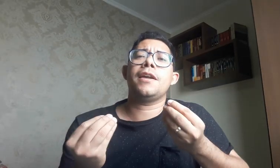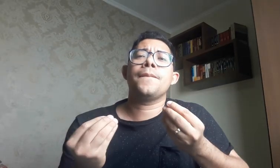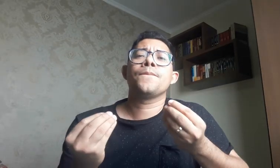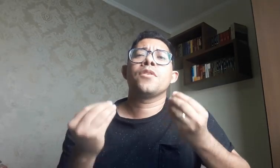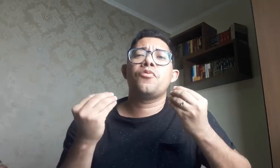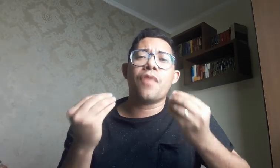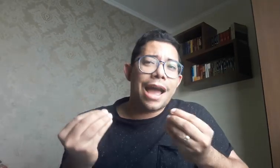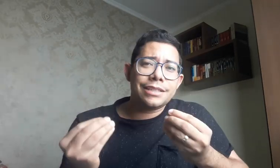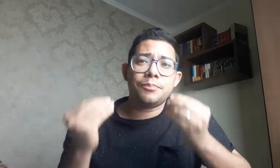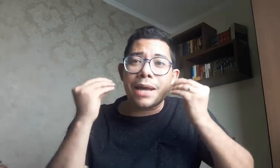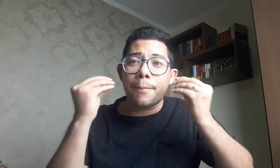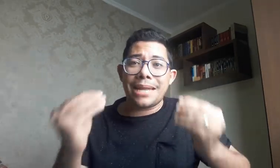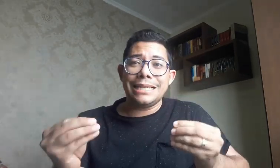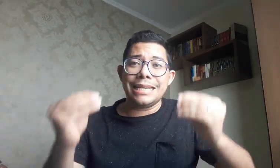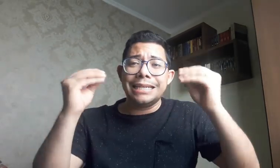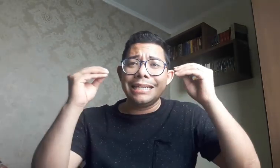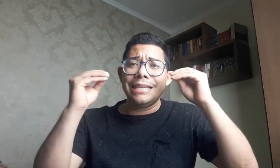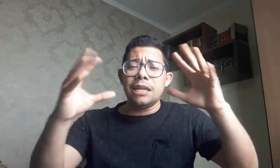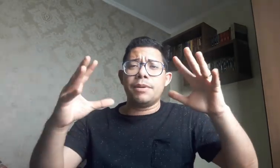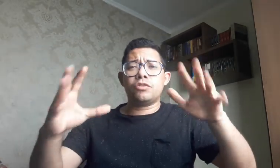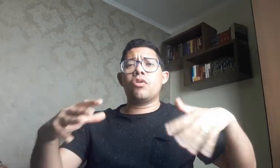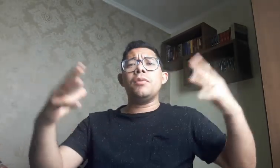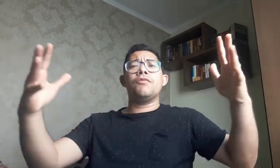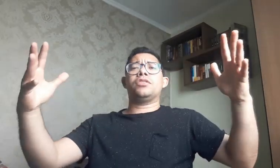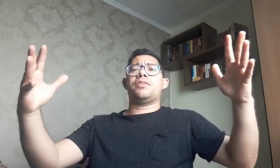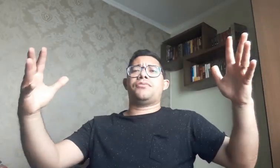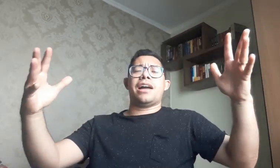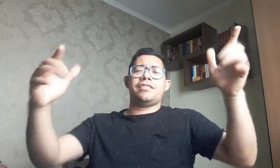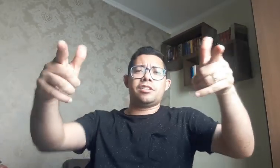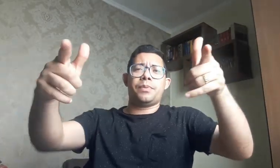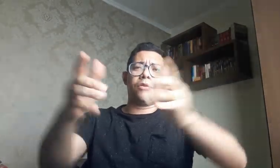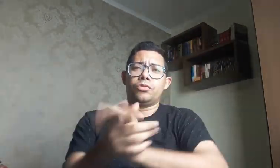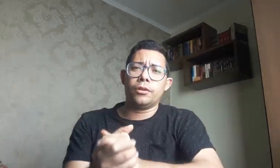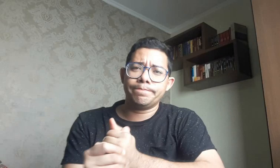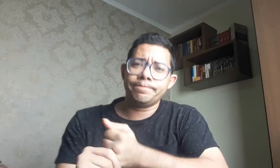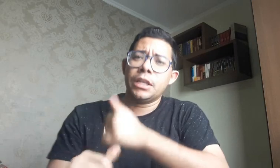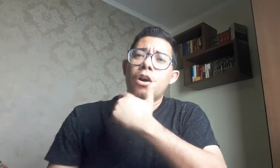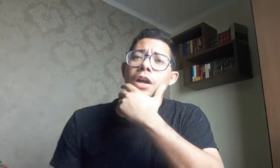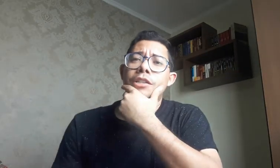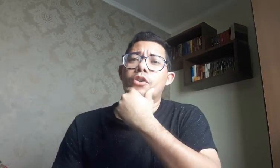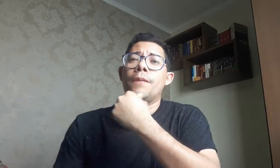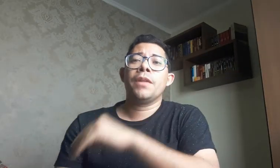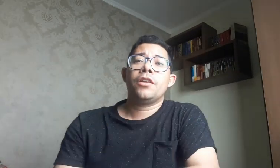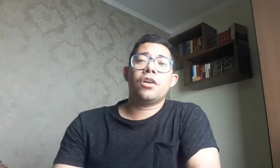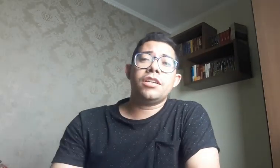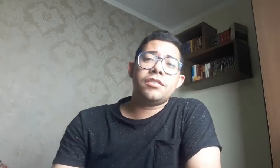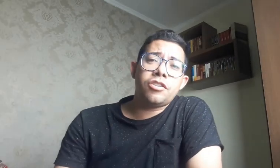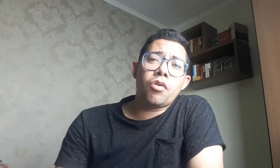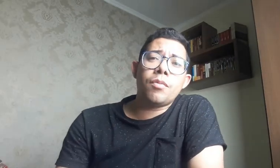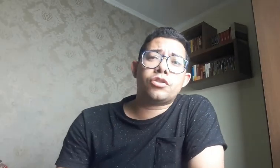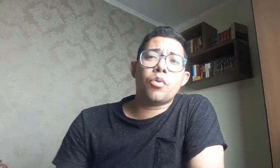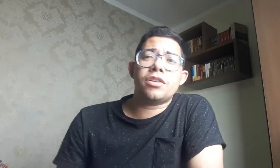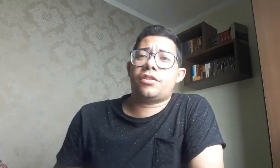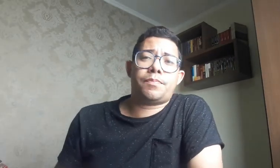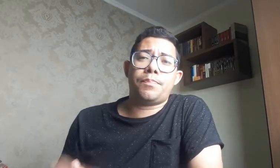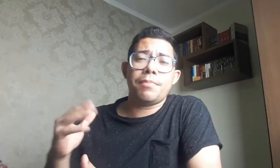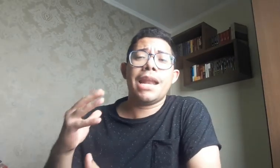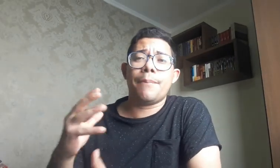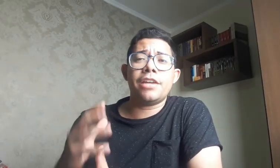faz para aprender Libras. Como que você faz? Já se perguntou? Olha só, existem algumas coisas, primeiramente,